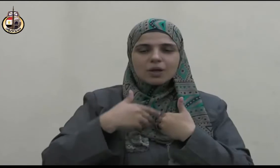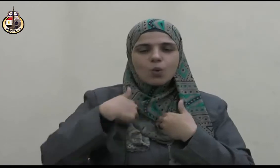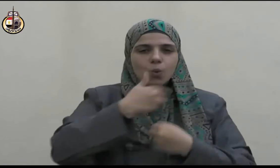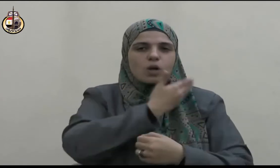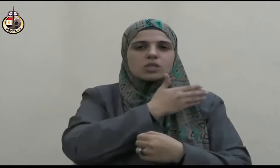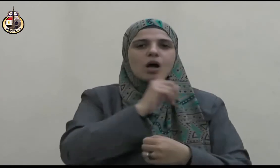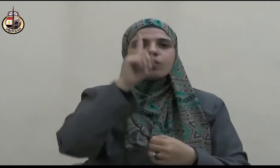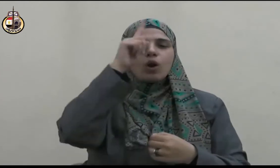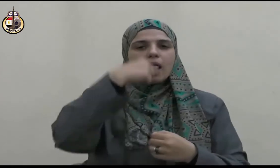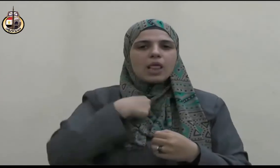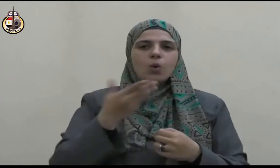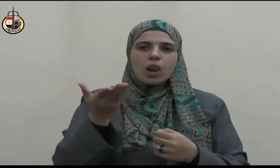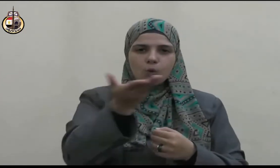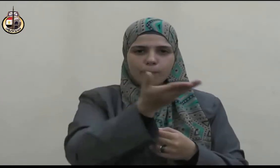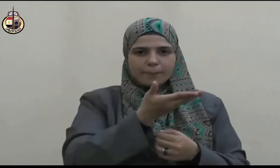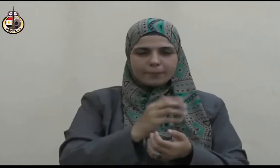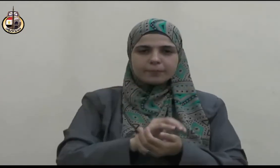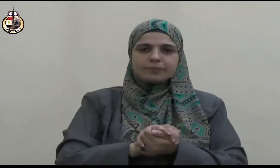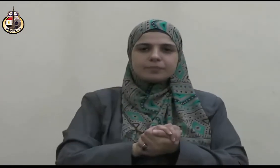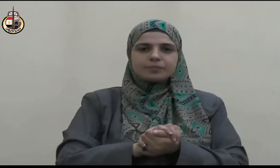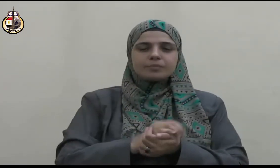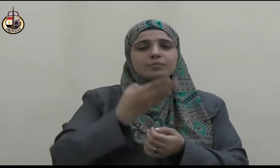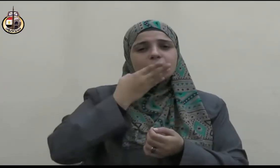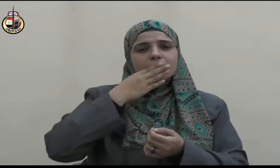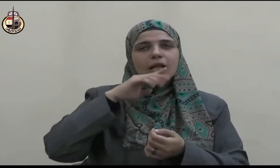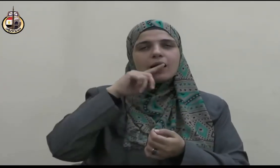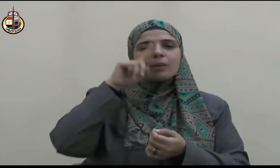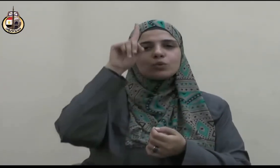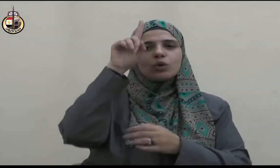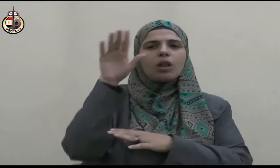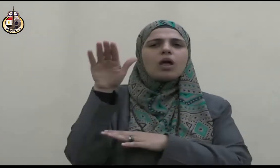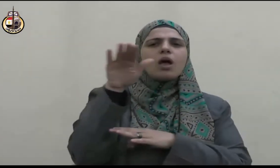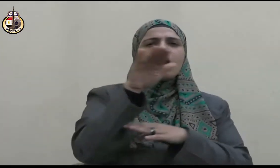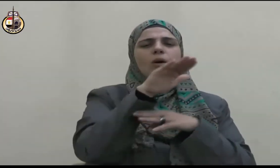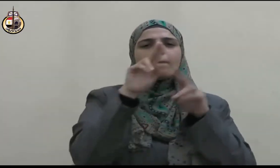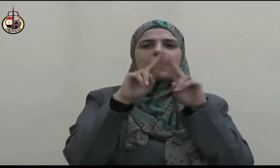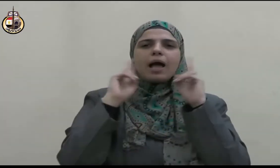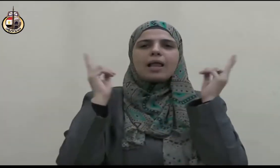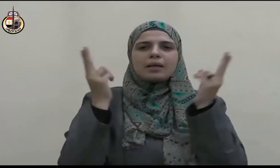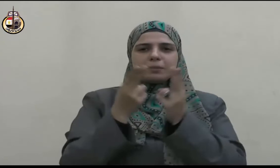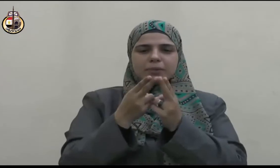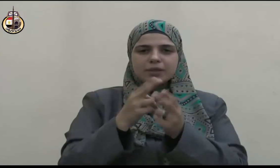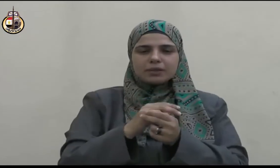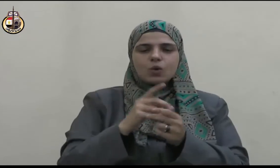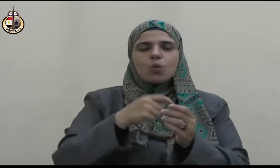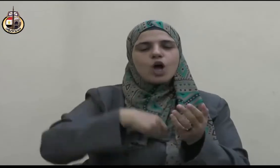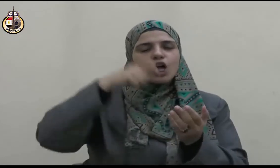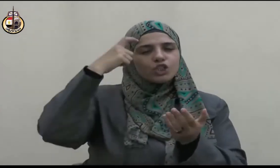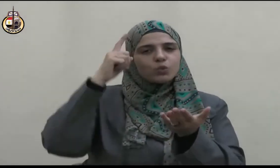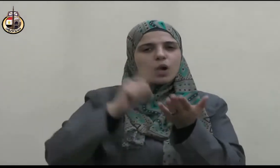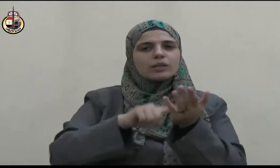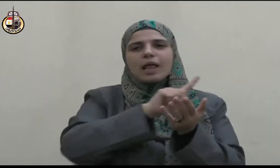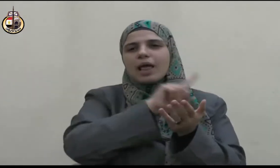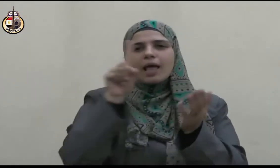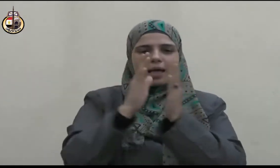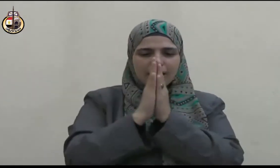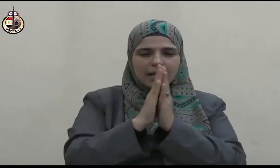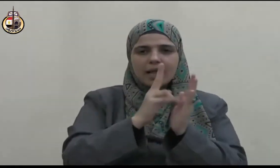تقول أم المؤمنين عائشة رضي الله عنها ما خير رسول الله